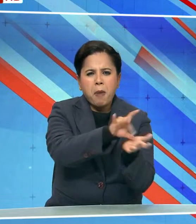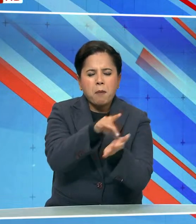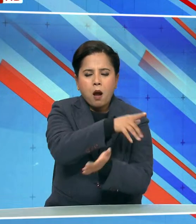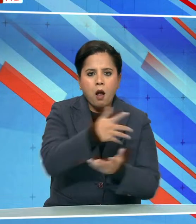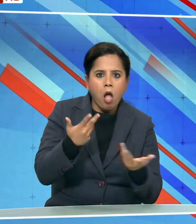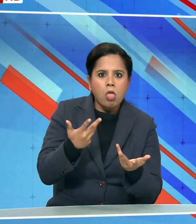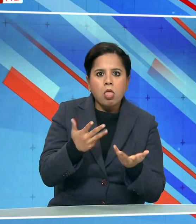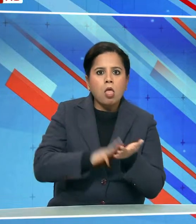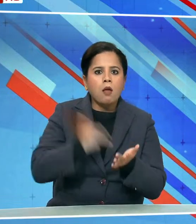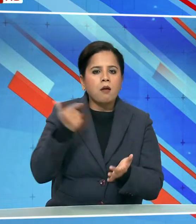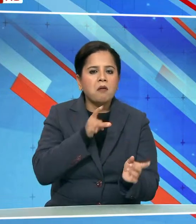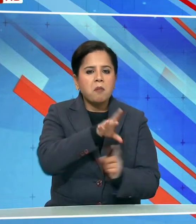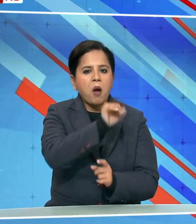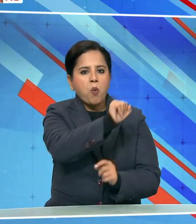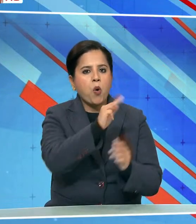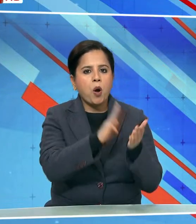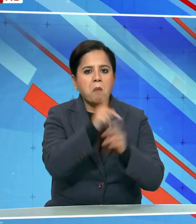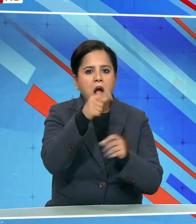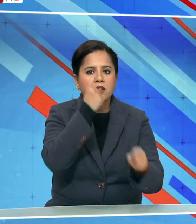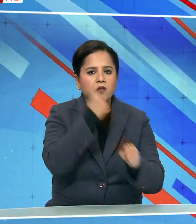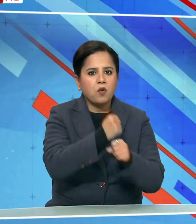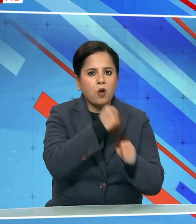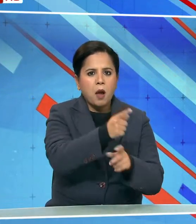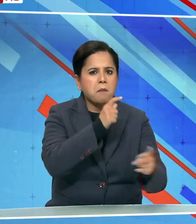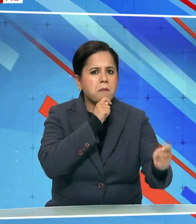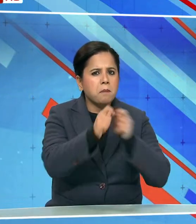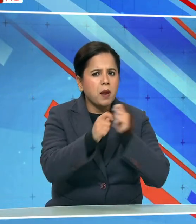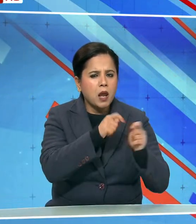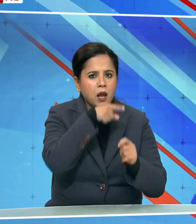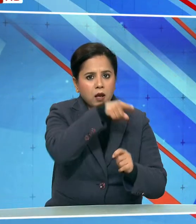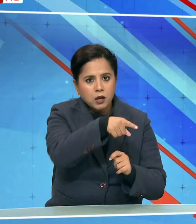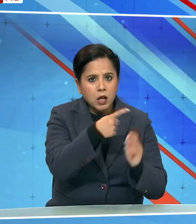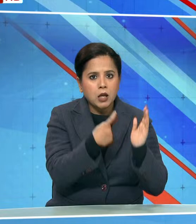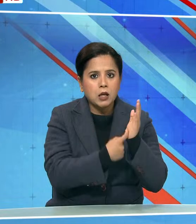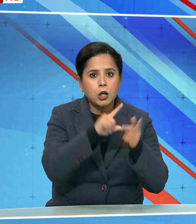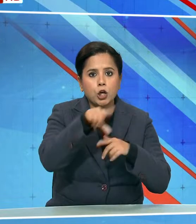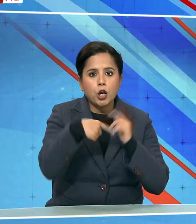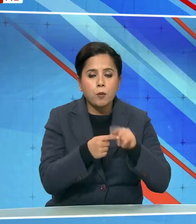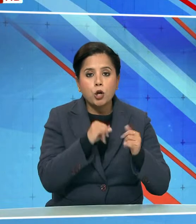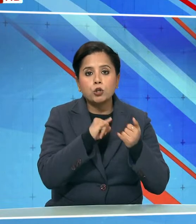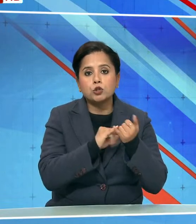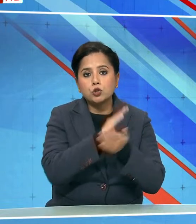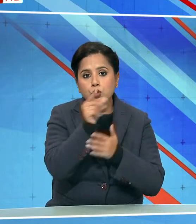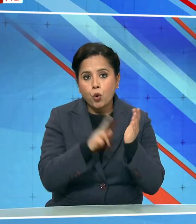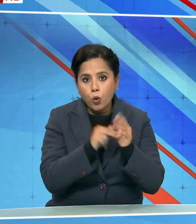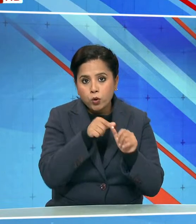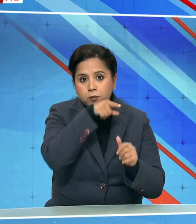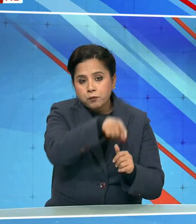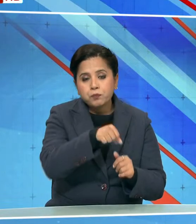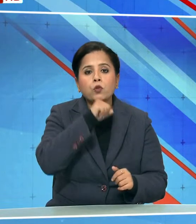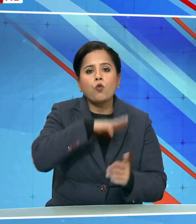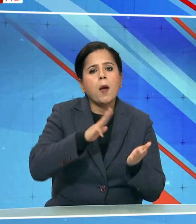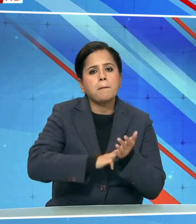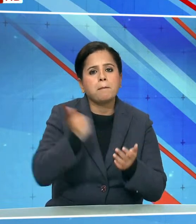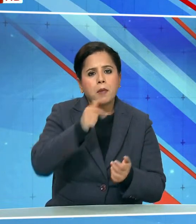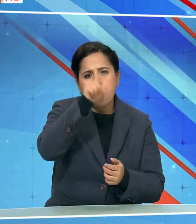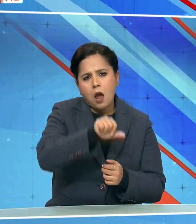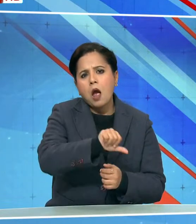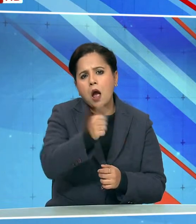करना पड़ा माल्दीव की मीडिया रिपोर्टों ने शिउना शरीफ और युवा मंत्राले के एक अन्य